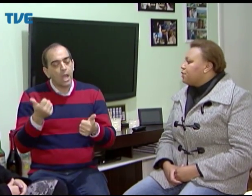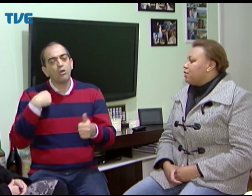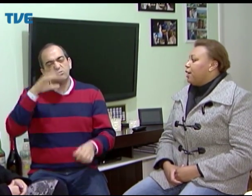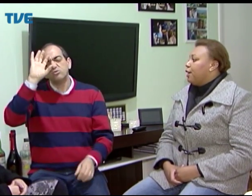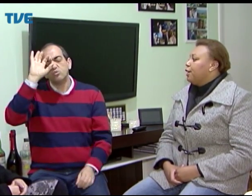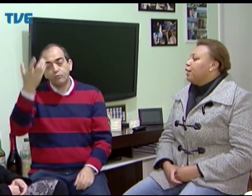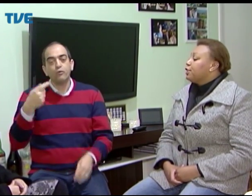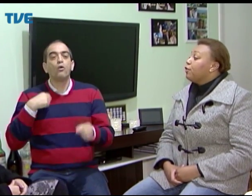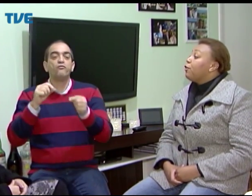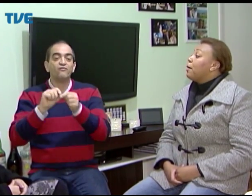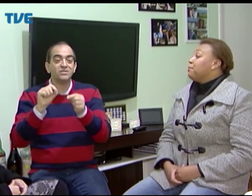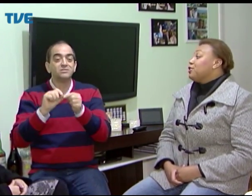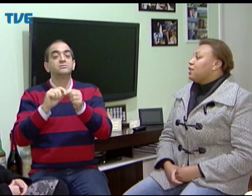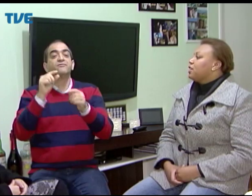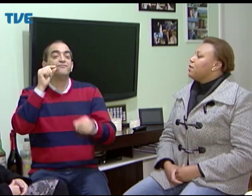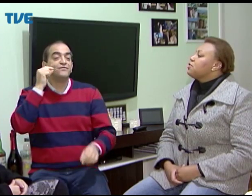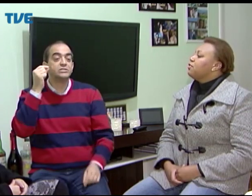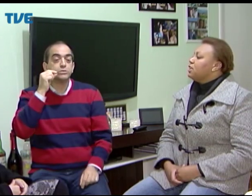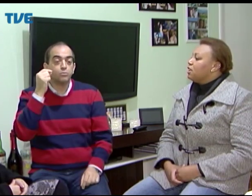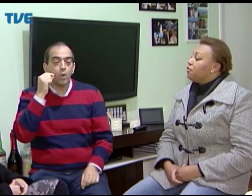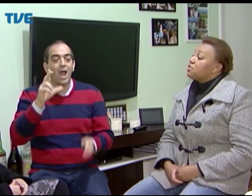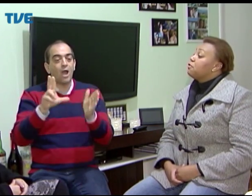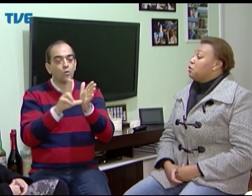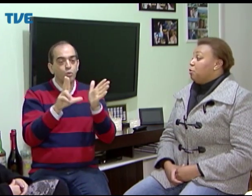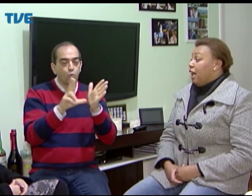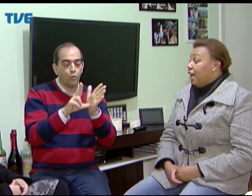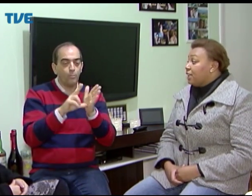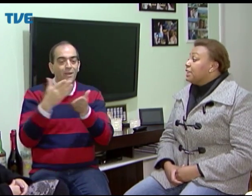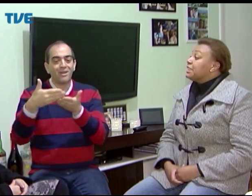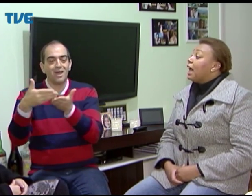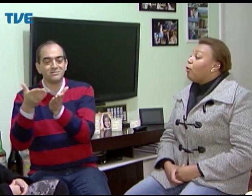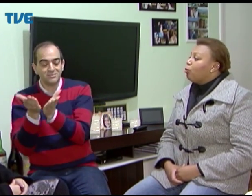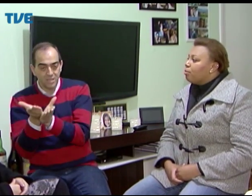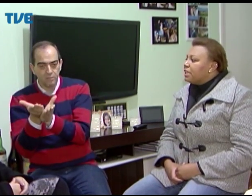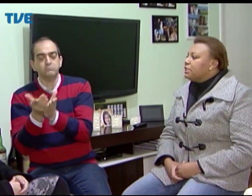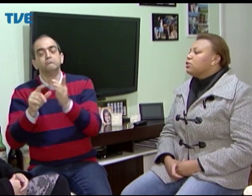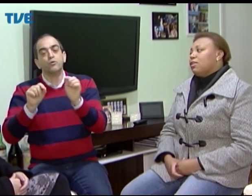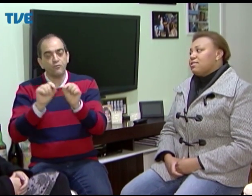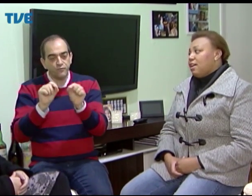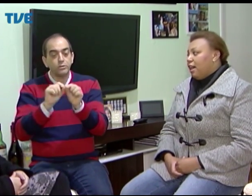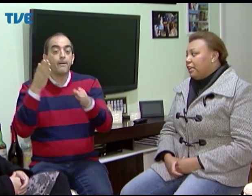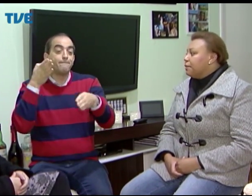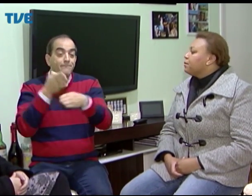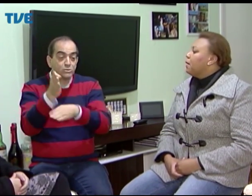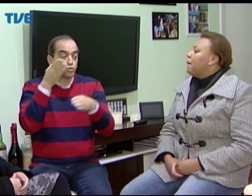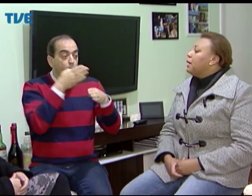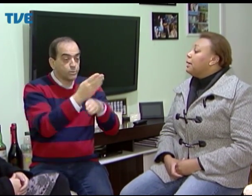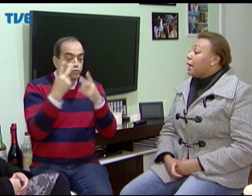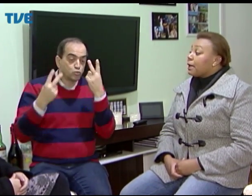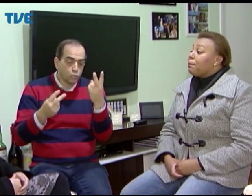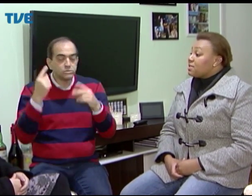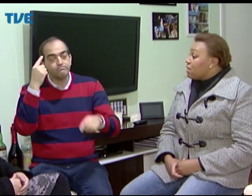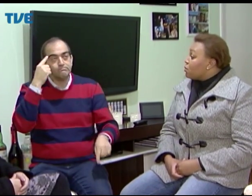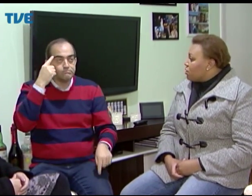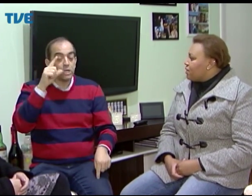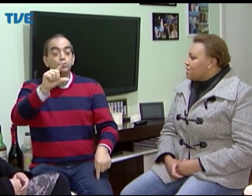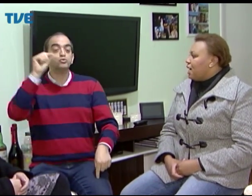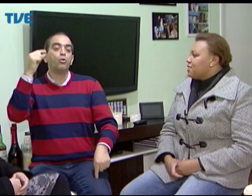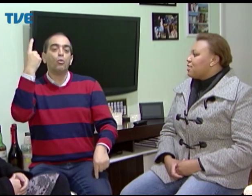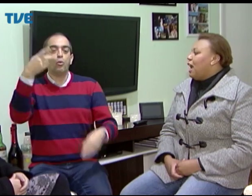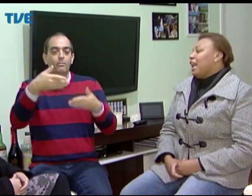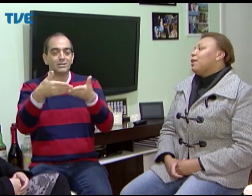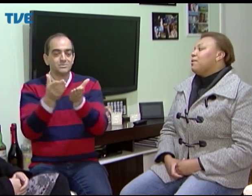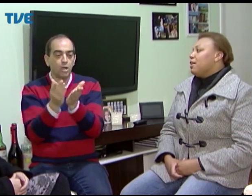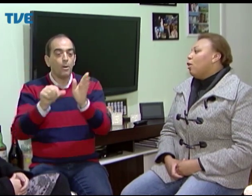universidade, né? Então, foi a partir daí que eu resolvi, então, fazer um vestibular na Ubra e no La Salle, e passei nas duas